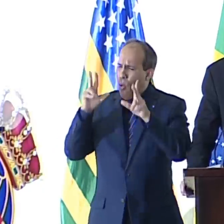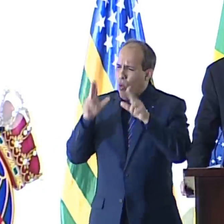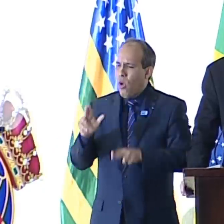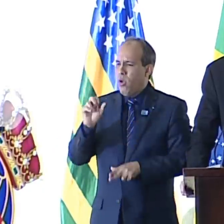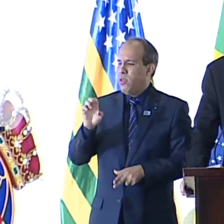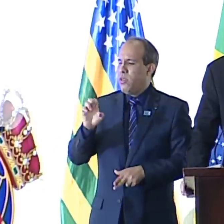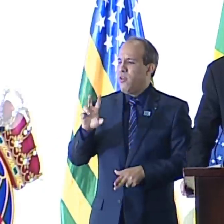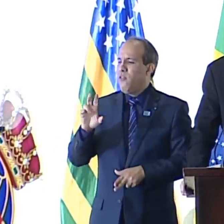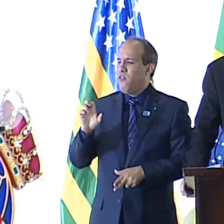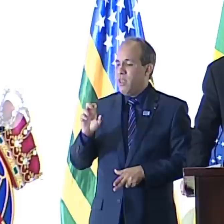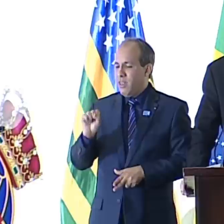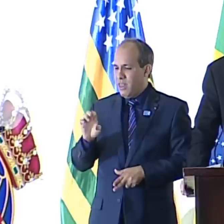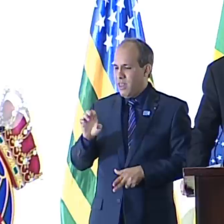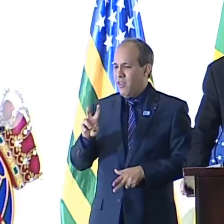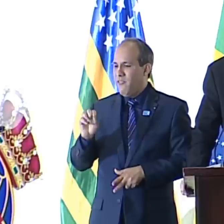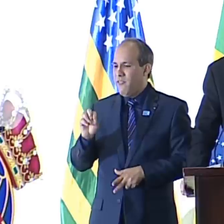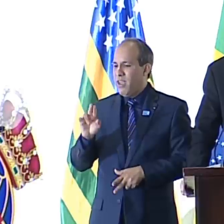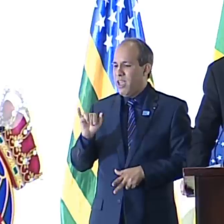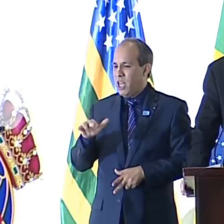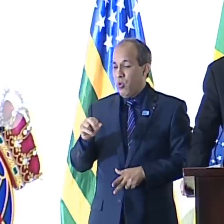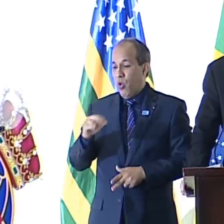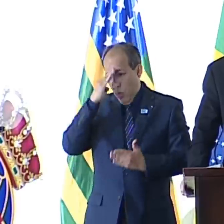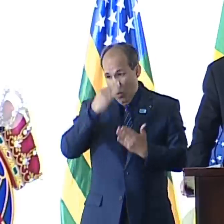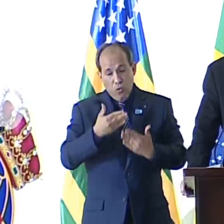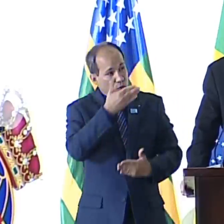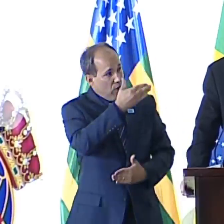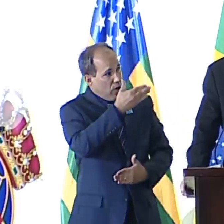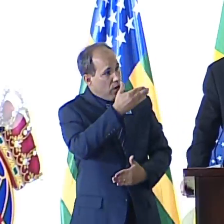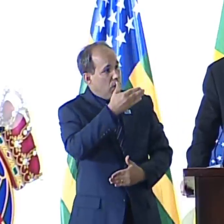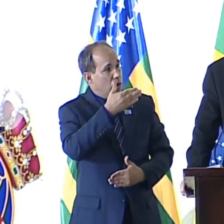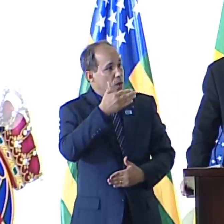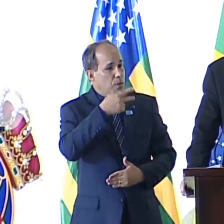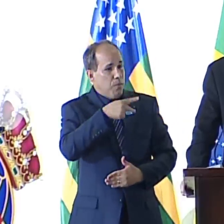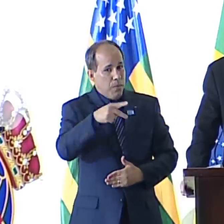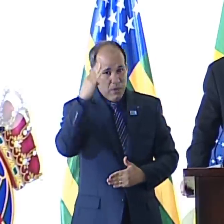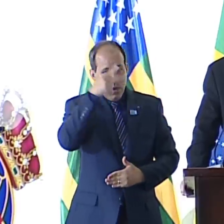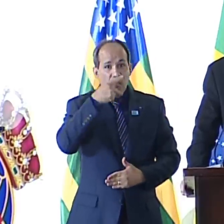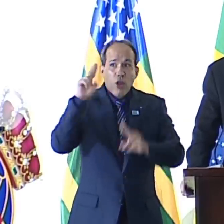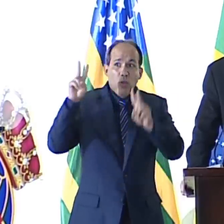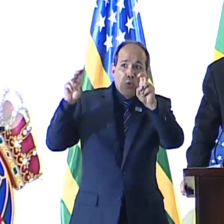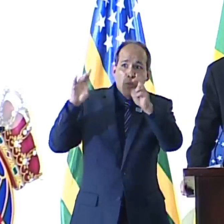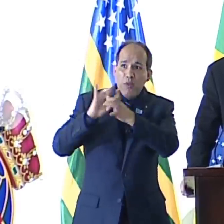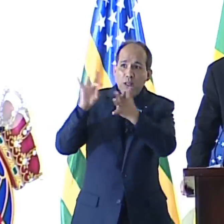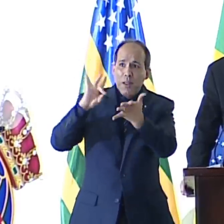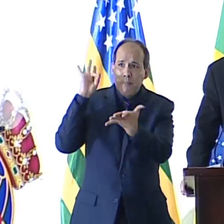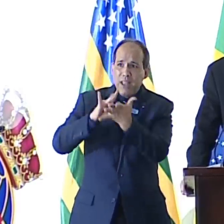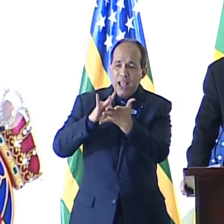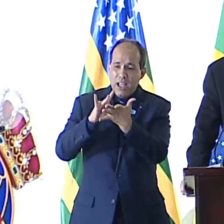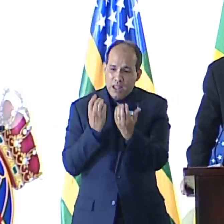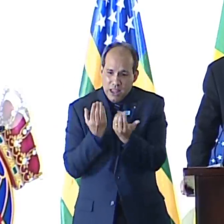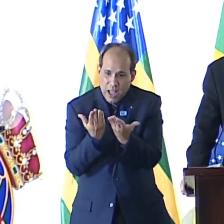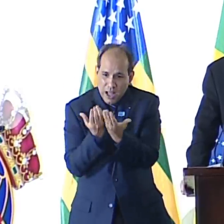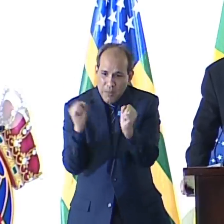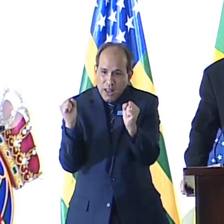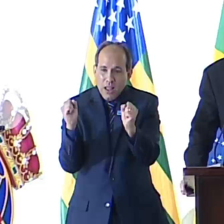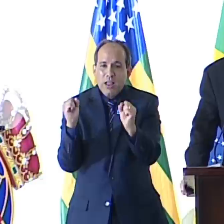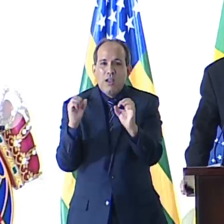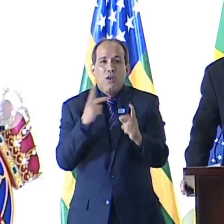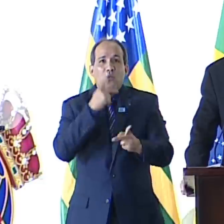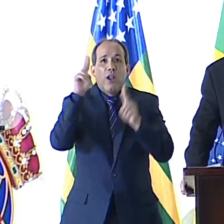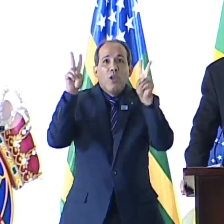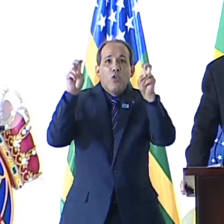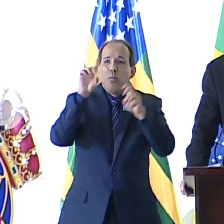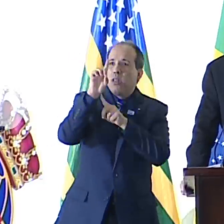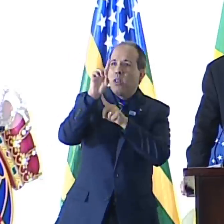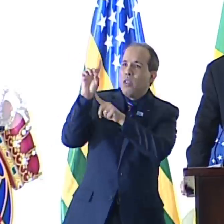senhor, presidente, porque o senhor fala de liberdade e do poder libertador da verdade. Porque o senhor fala de Deus, fala de Deus como